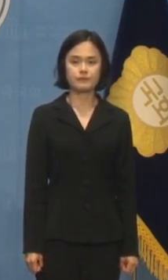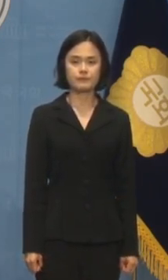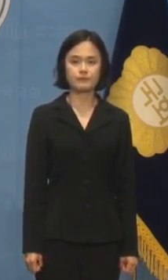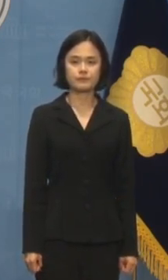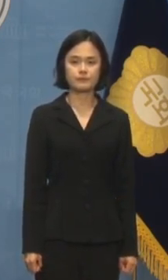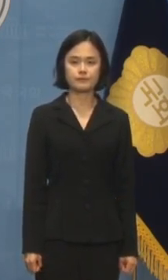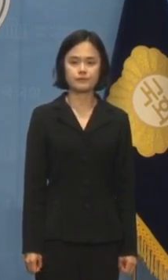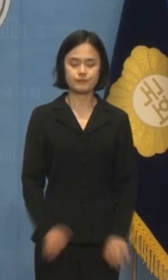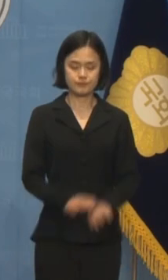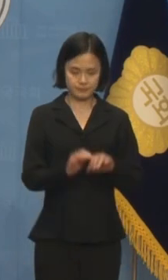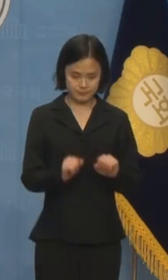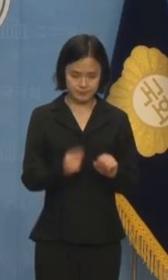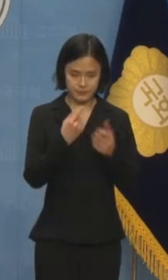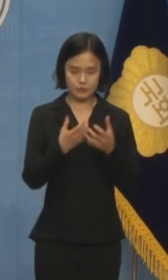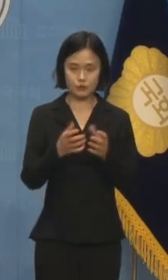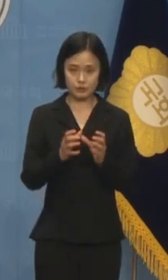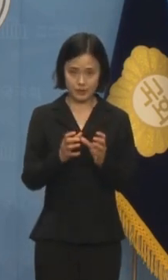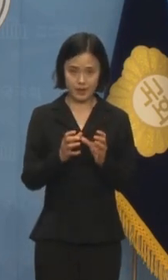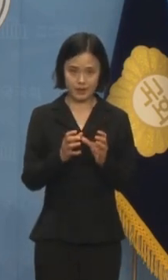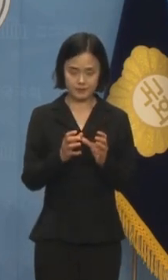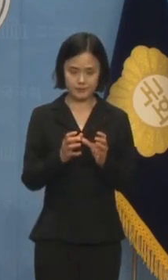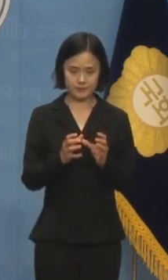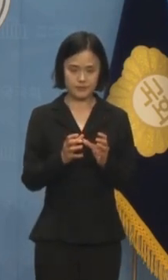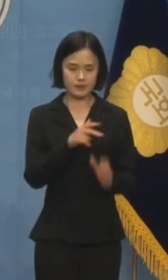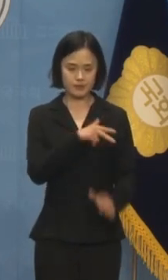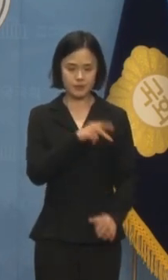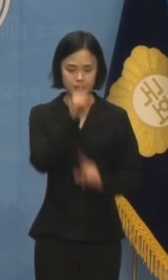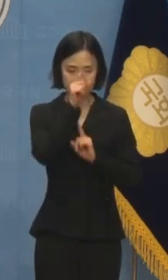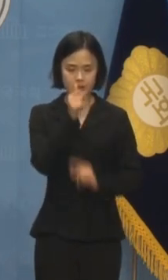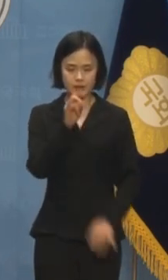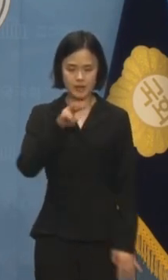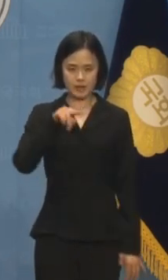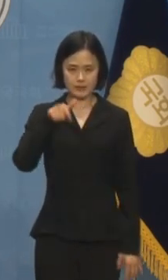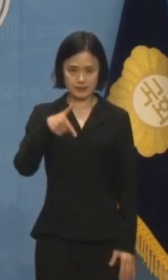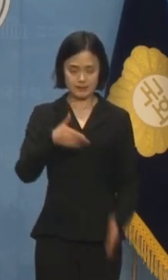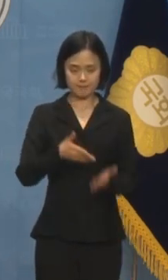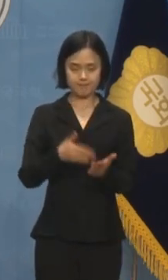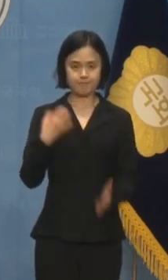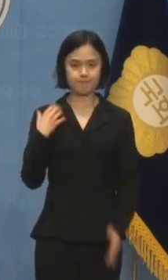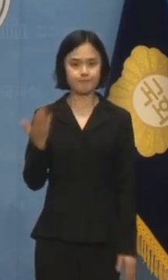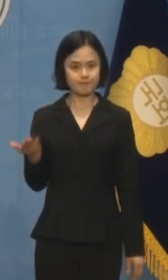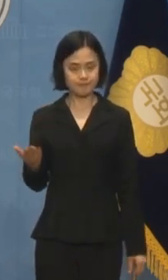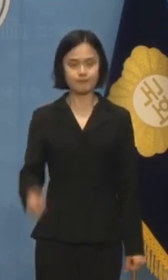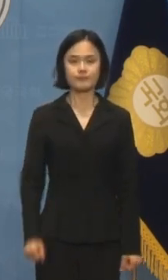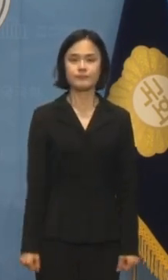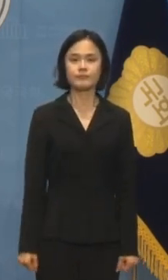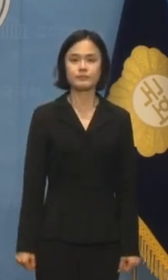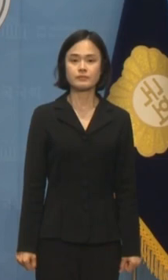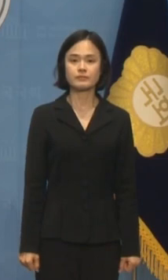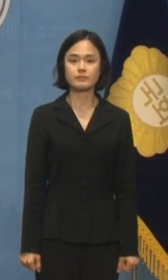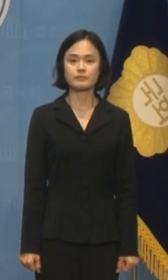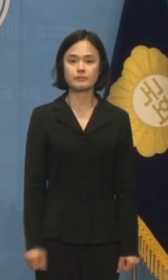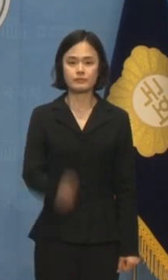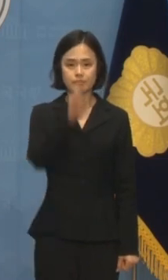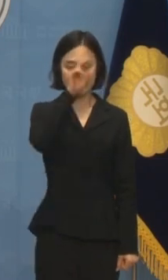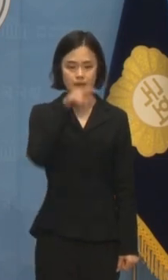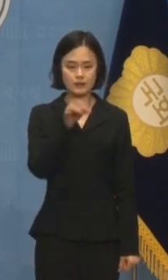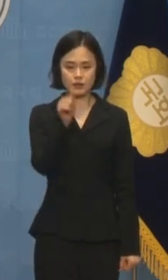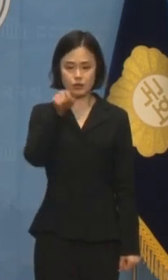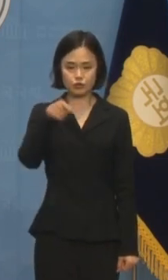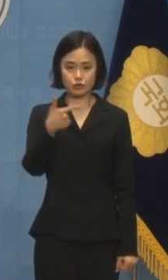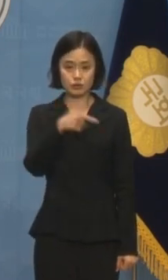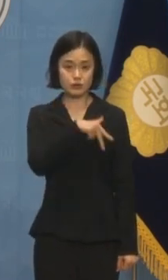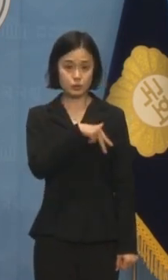더불어민주당 수석대변인 이해식입니다. 오늘 오후 브리핑 하도록 하겠습니다. 박정훈 의원님,